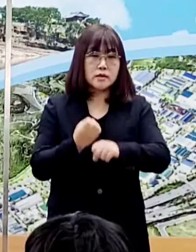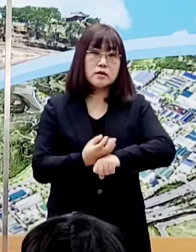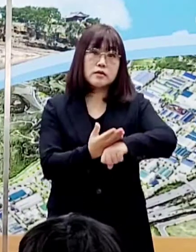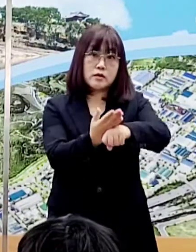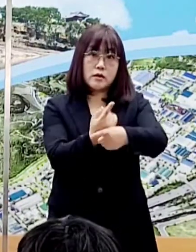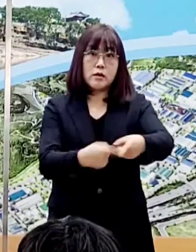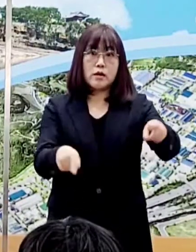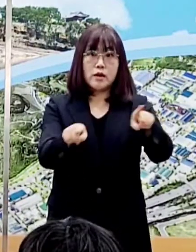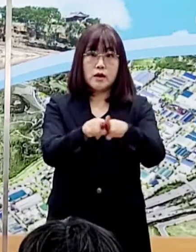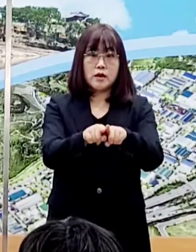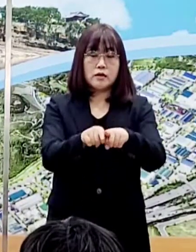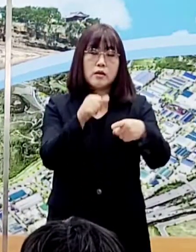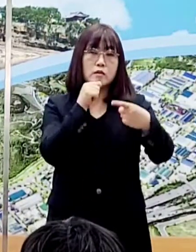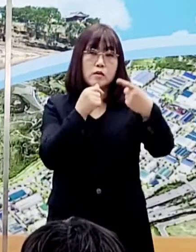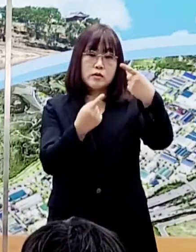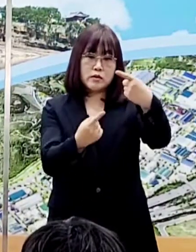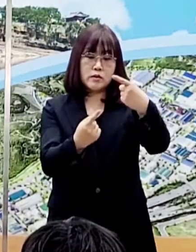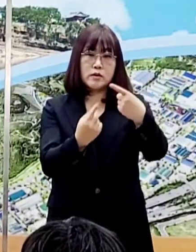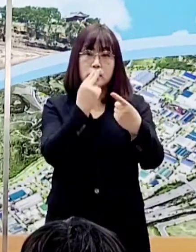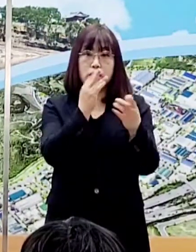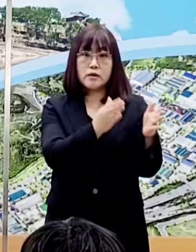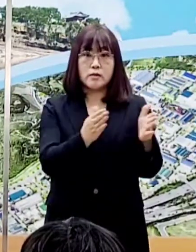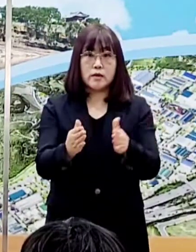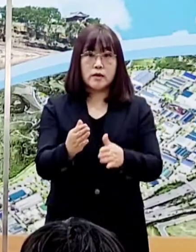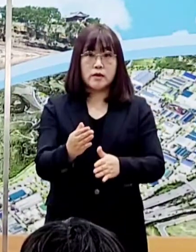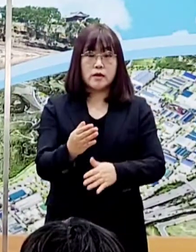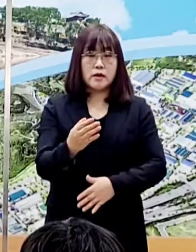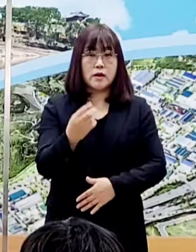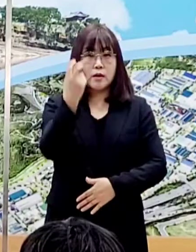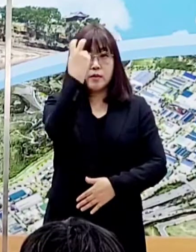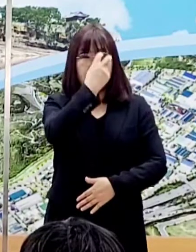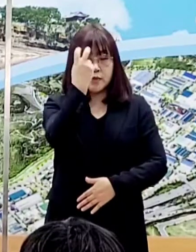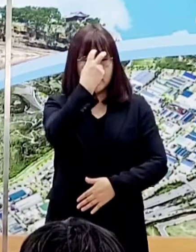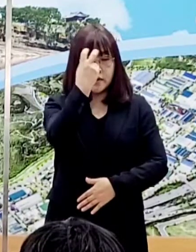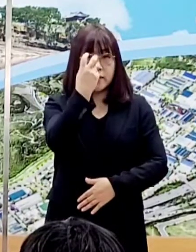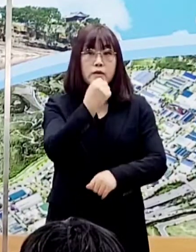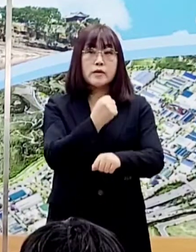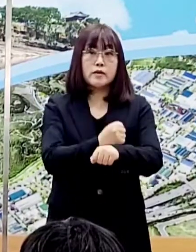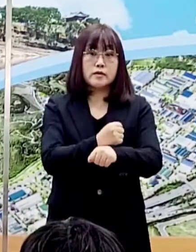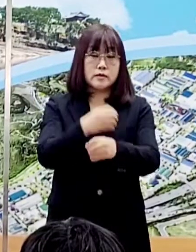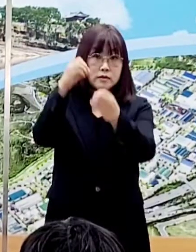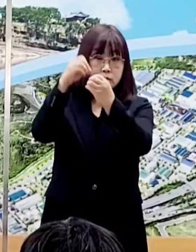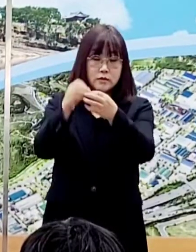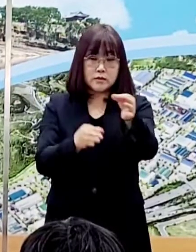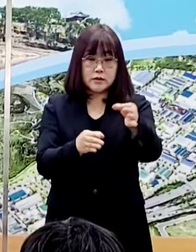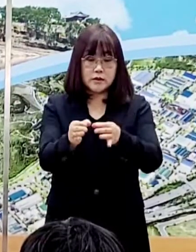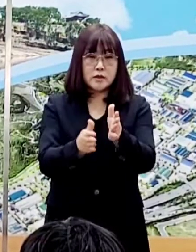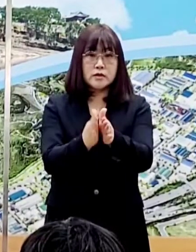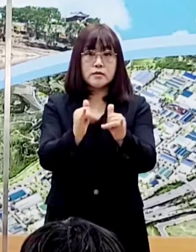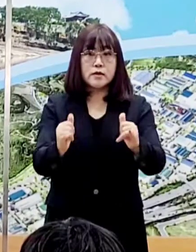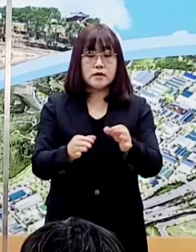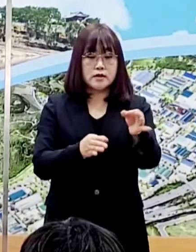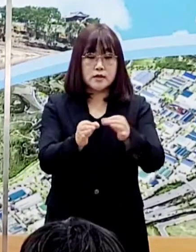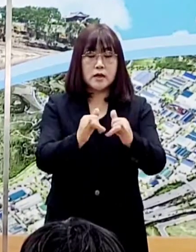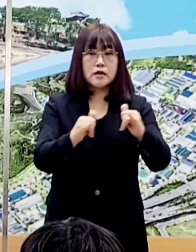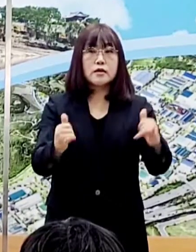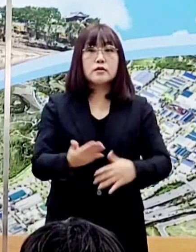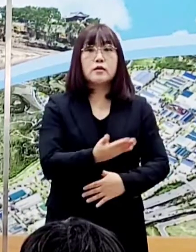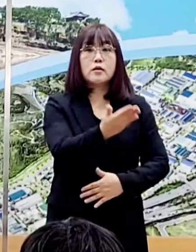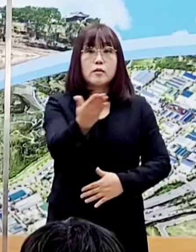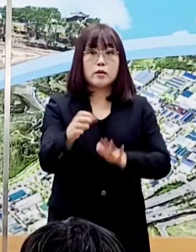명절 연휴를 대비한 방역점검을 꼼꼼히 살펴 전통시장을 찾는 시민들과 상인들이